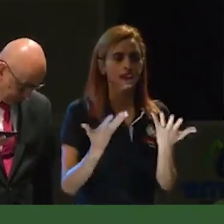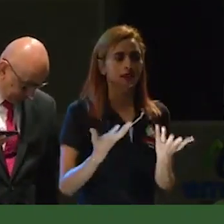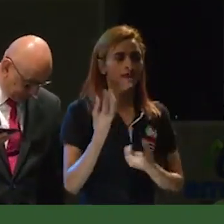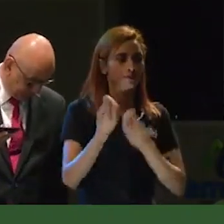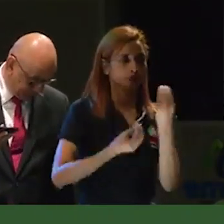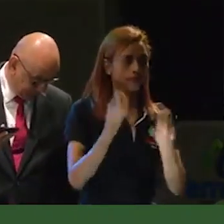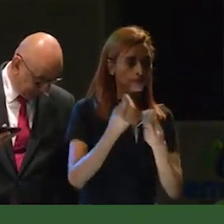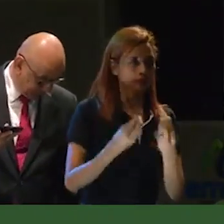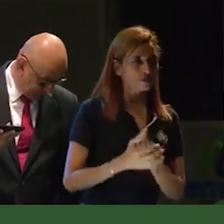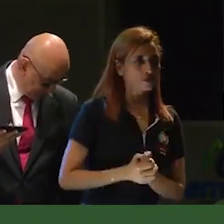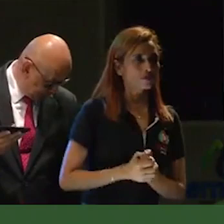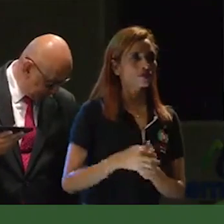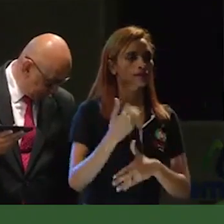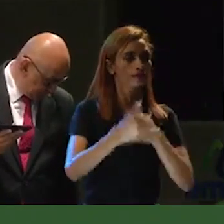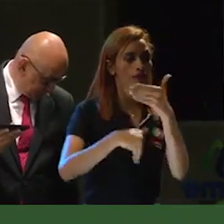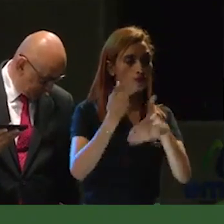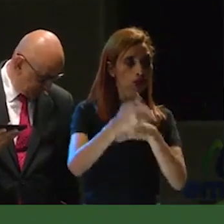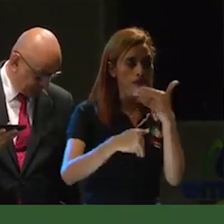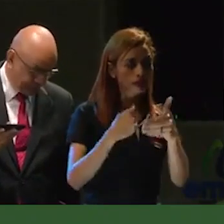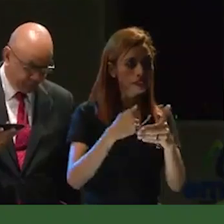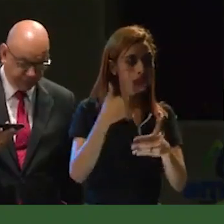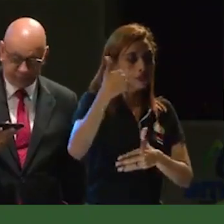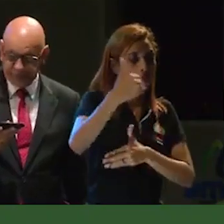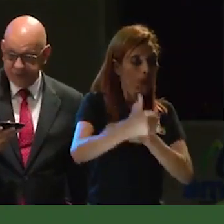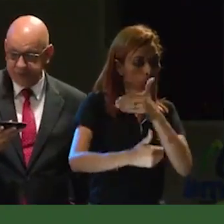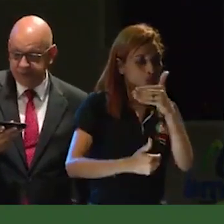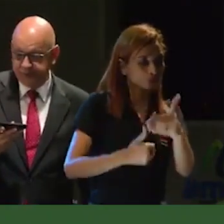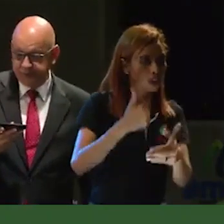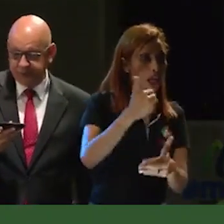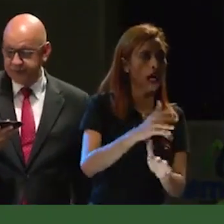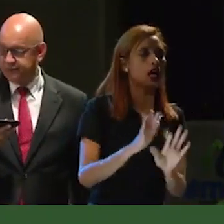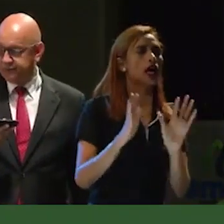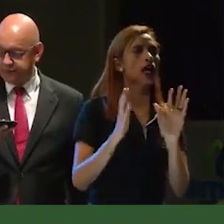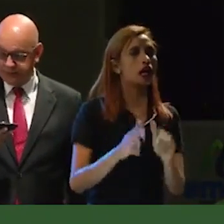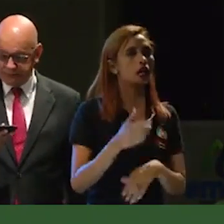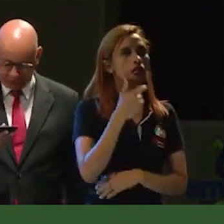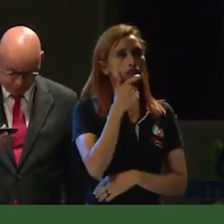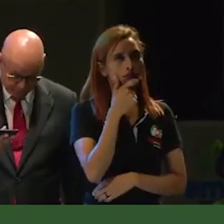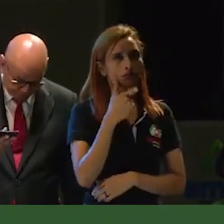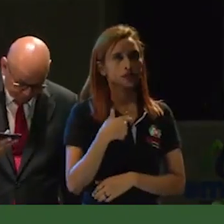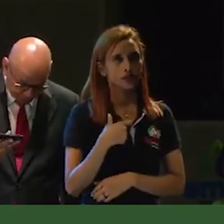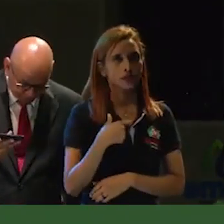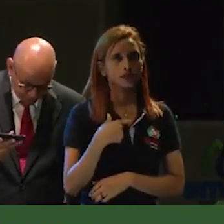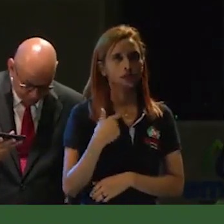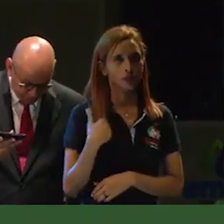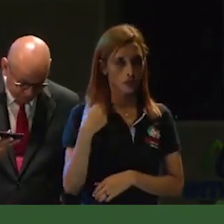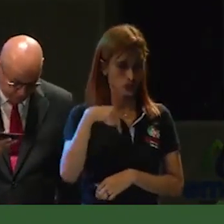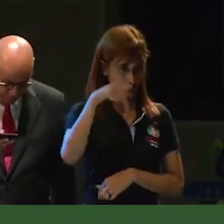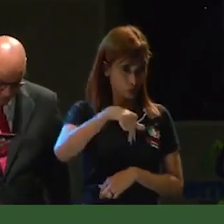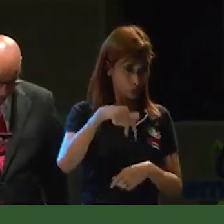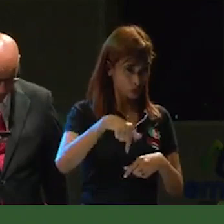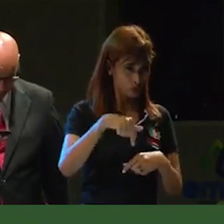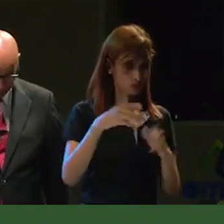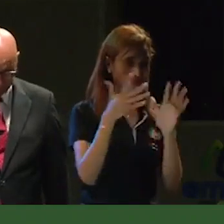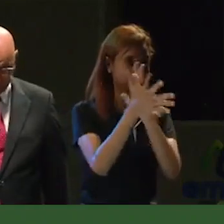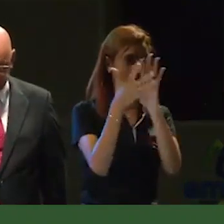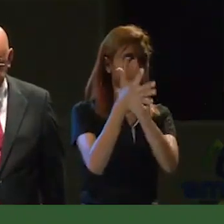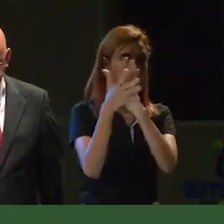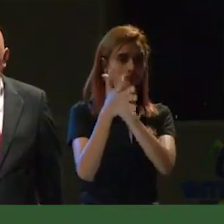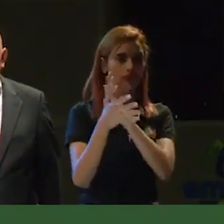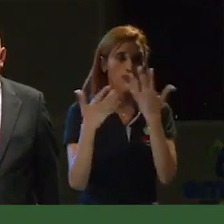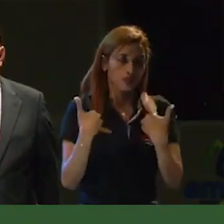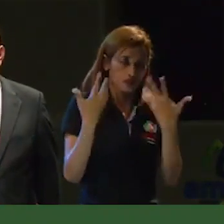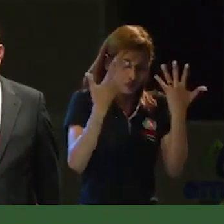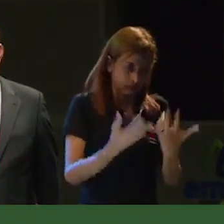ir orientando cada paso que dábamos. Y yo lo refería hoy en las emisoras. Y quiero